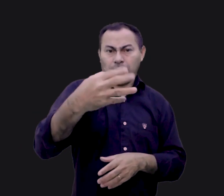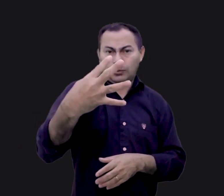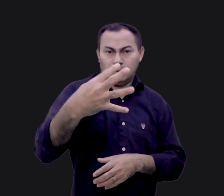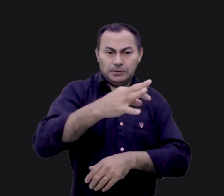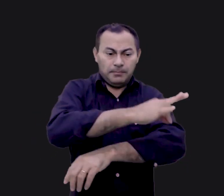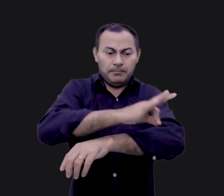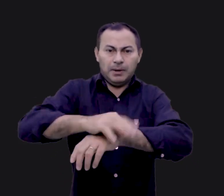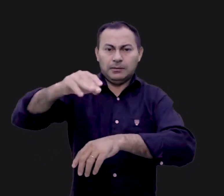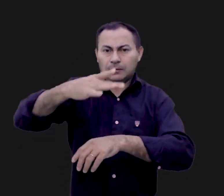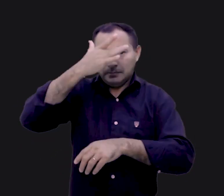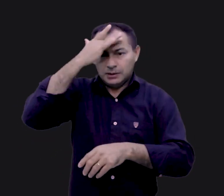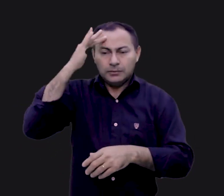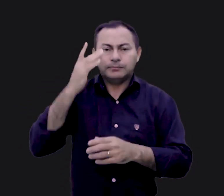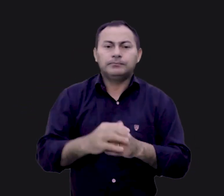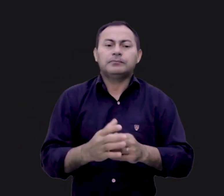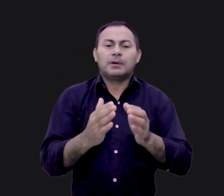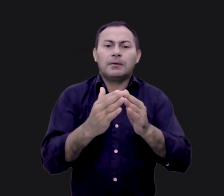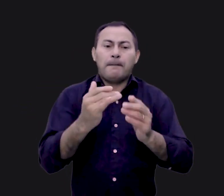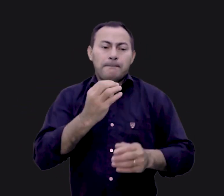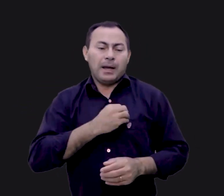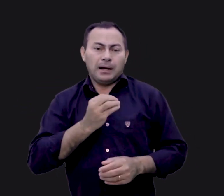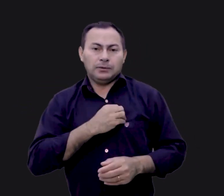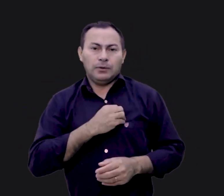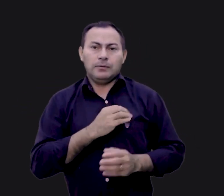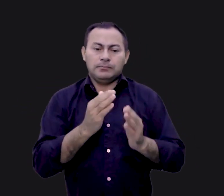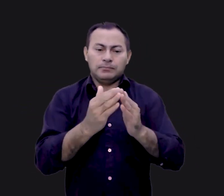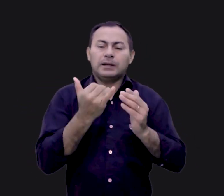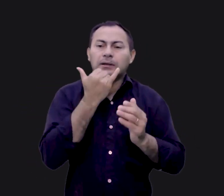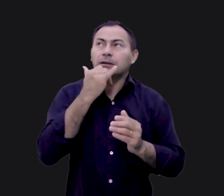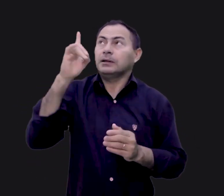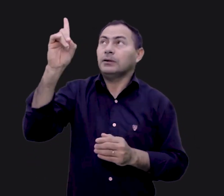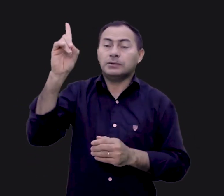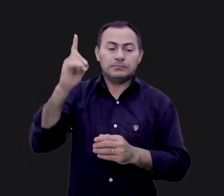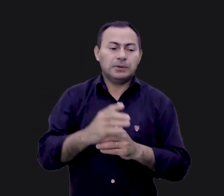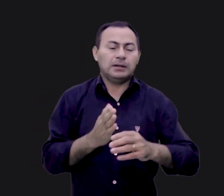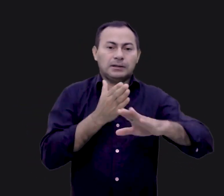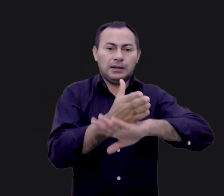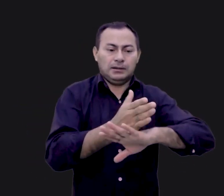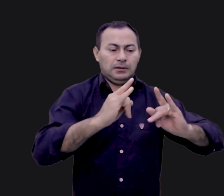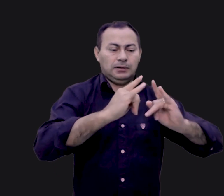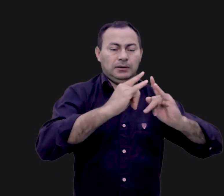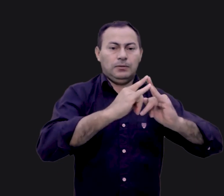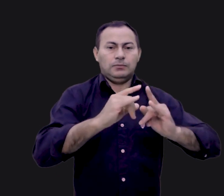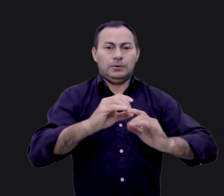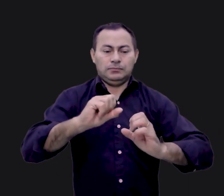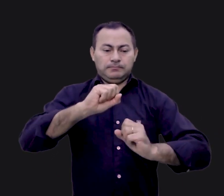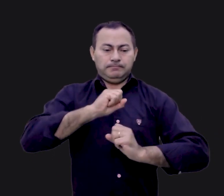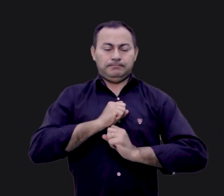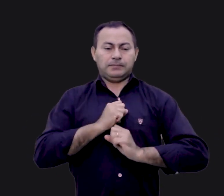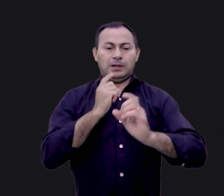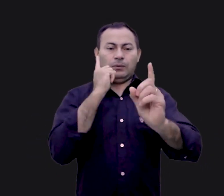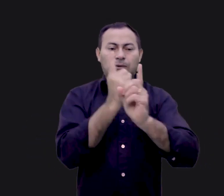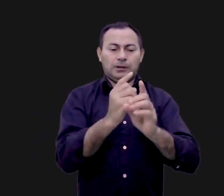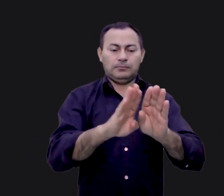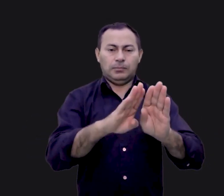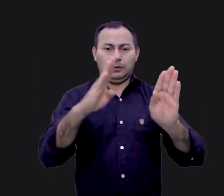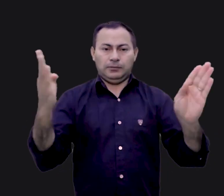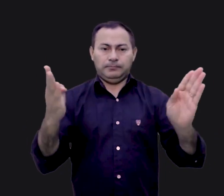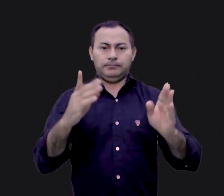Se o pecador quisesse o perdão de Deus, ele iria para a tenda e então o sacerdote o encontraria no portão do pátio. Existiam